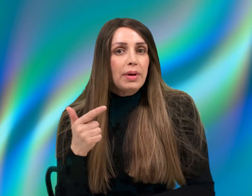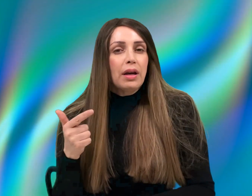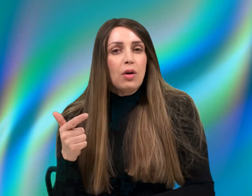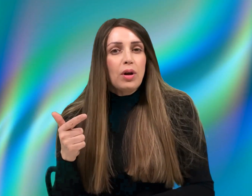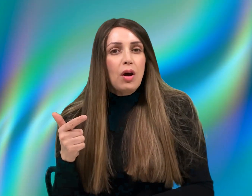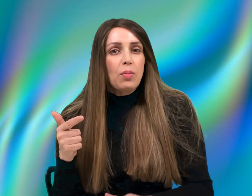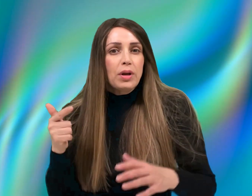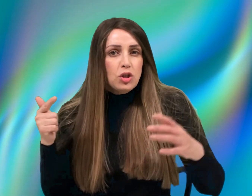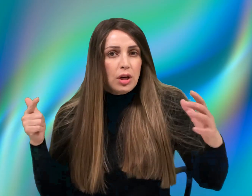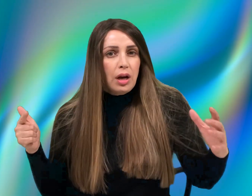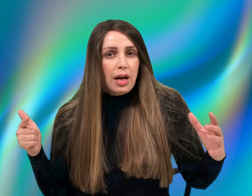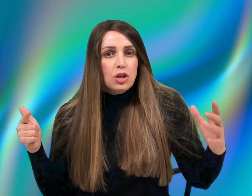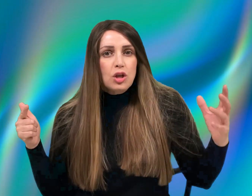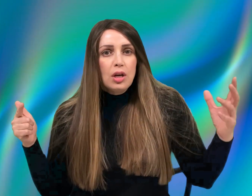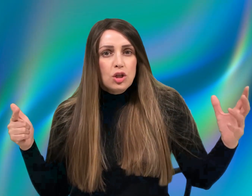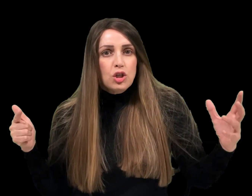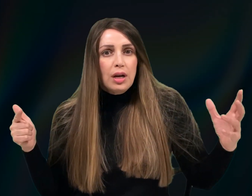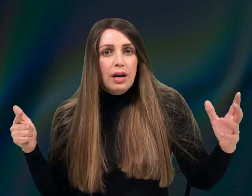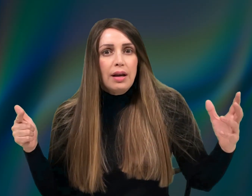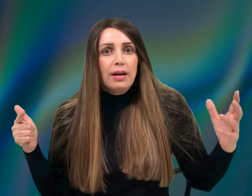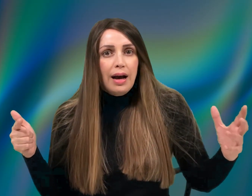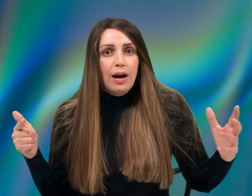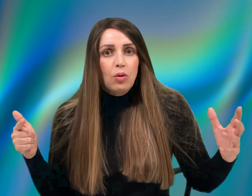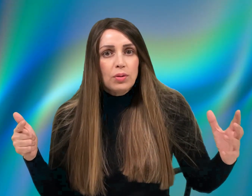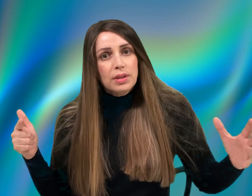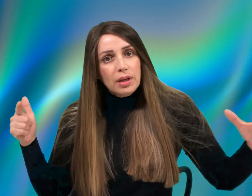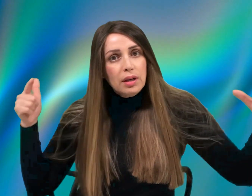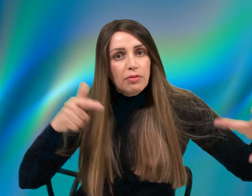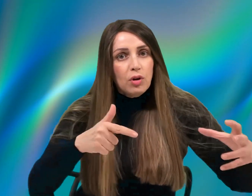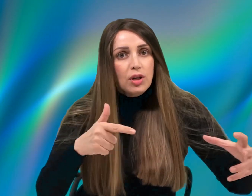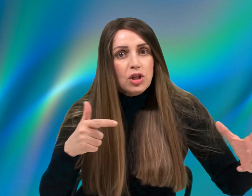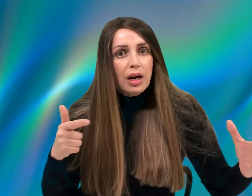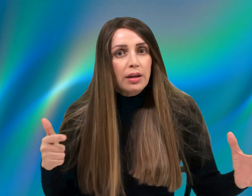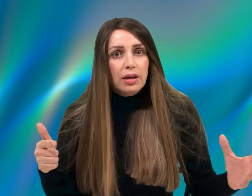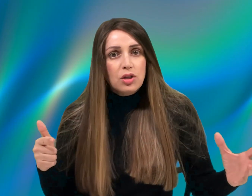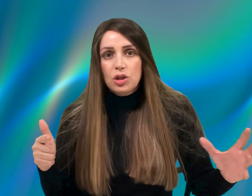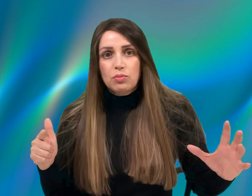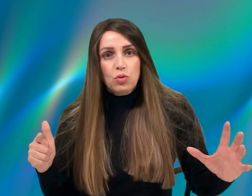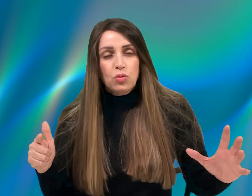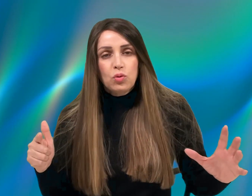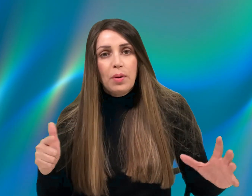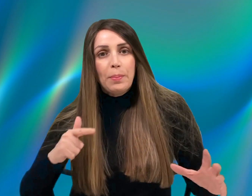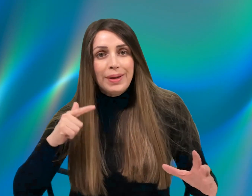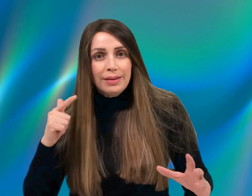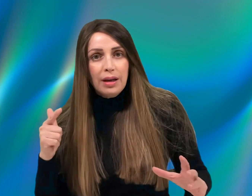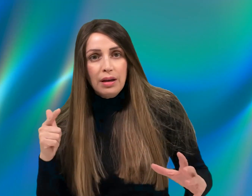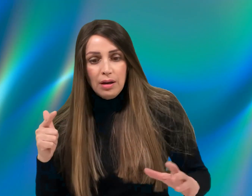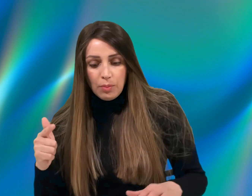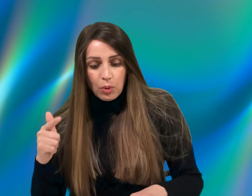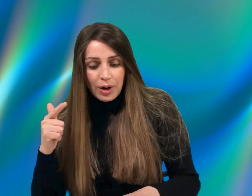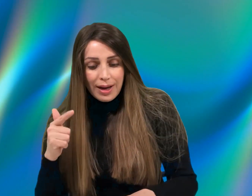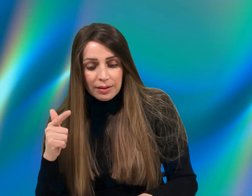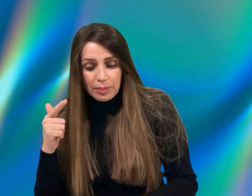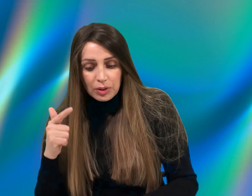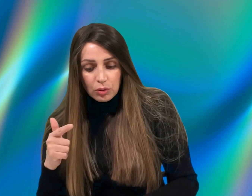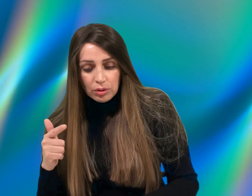ההיגיון היה אומר שהנחש של הארון צריך לבלוע את שאר הנחשים. מטה בולע את המטות.